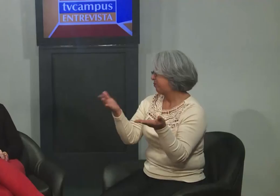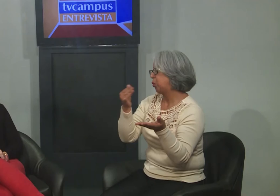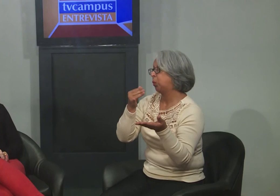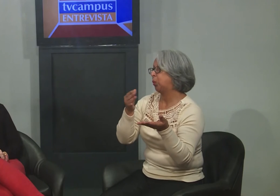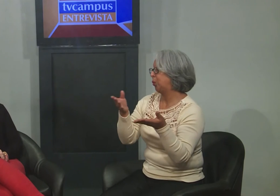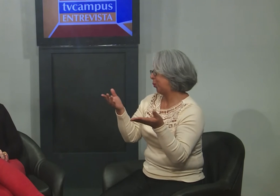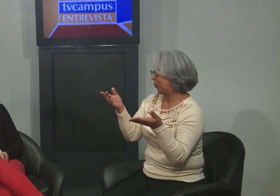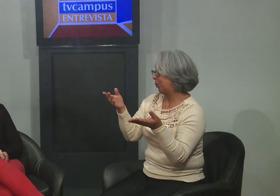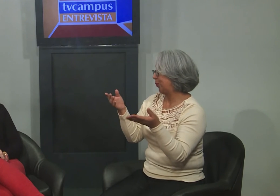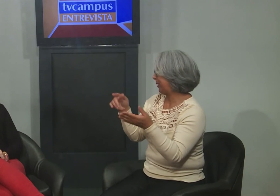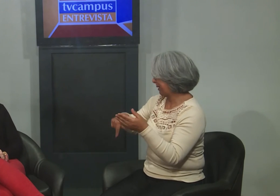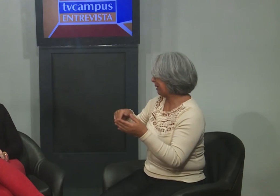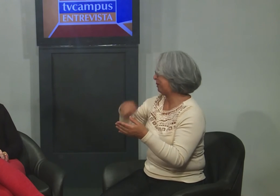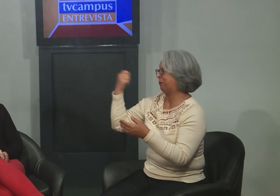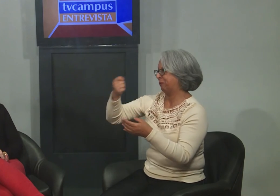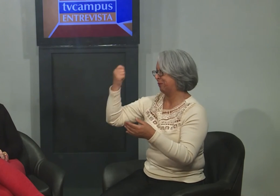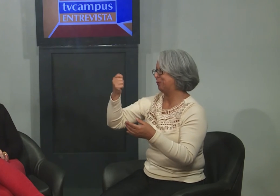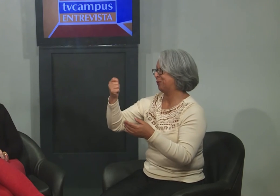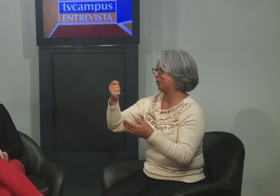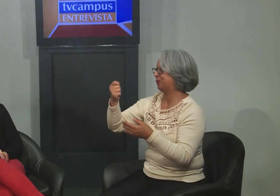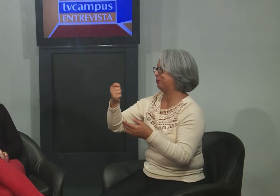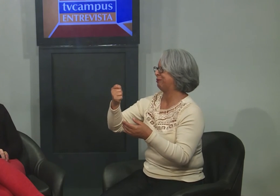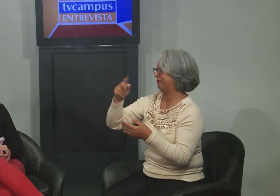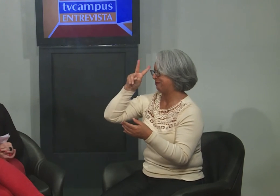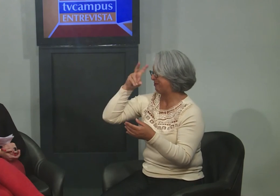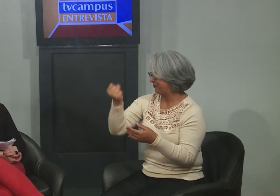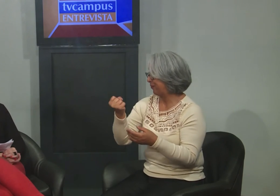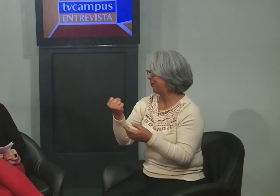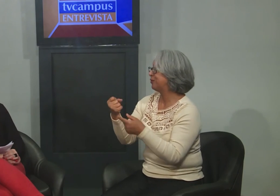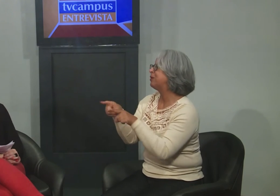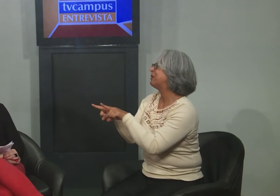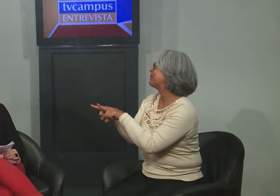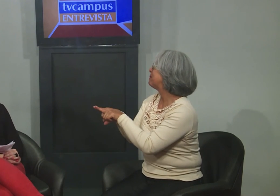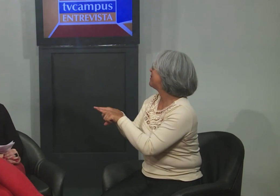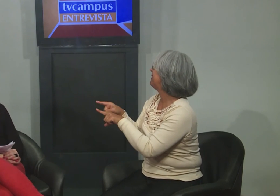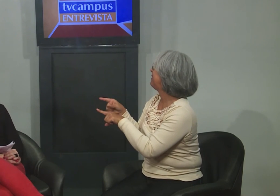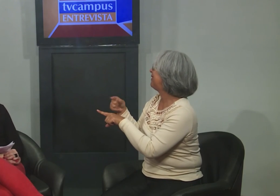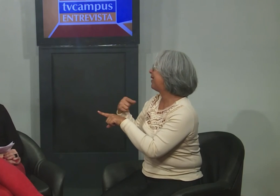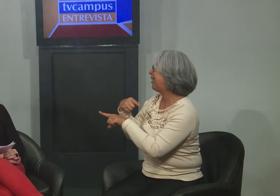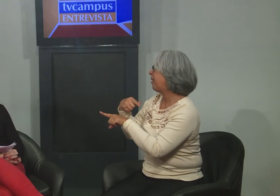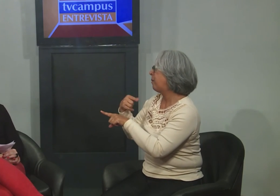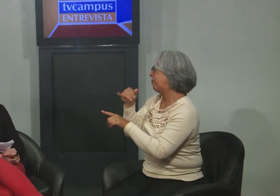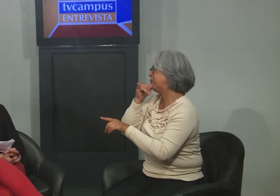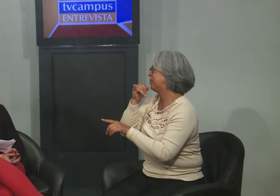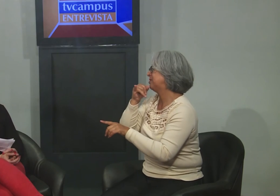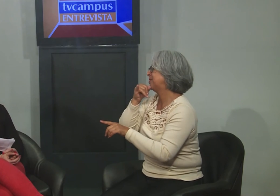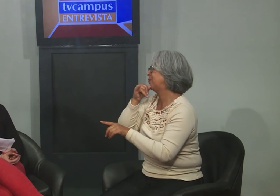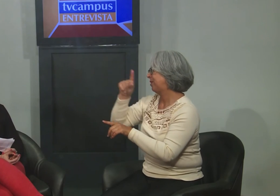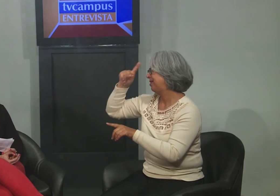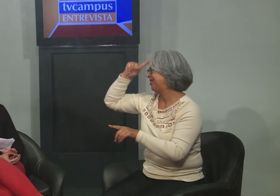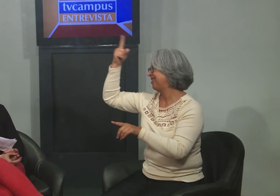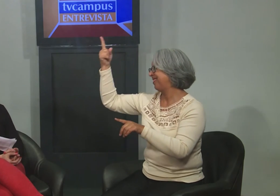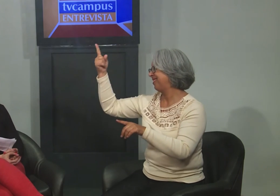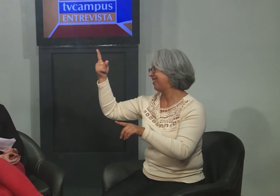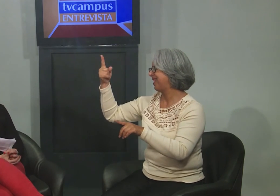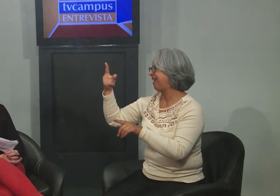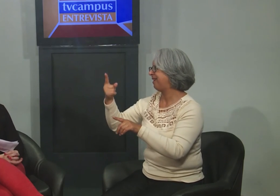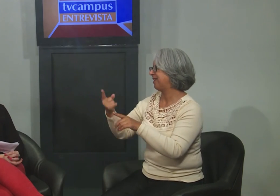E desenvolver esse processo em língua de sinais. Na verdade, aqui no Rio Grande do Sul tem uma marca muito forte mesmo. E, por exemplo,